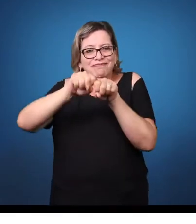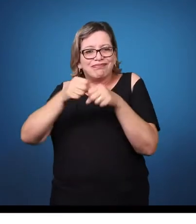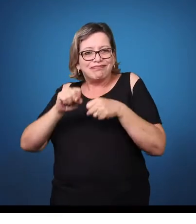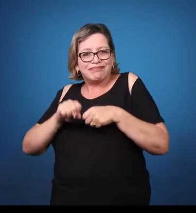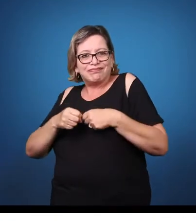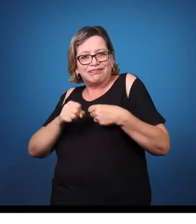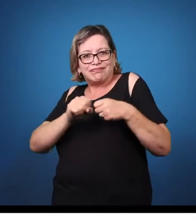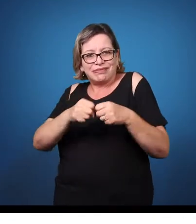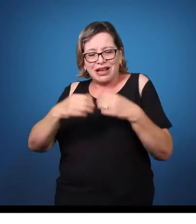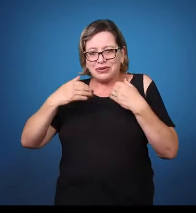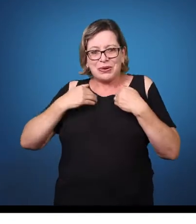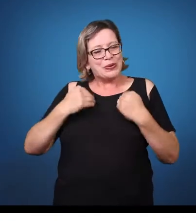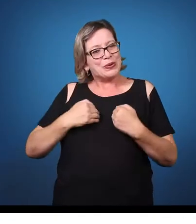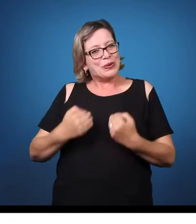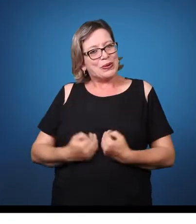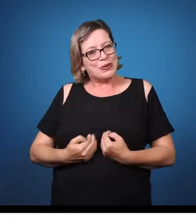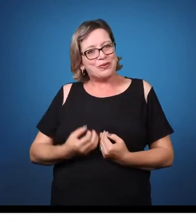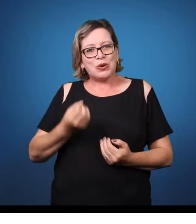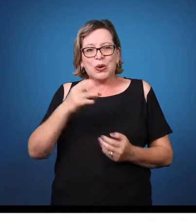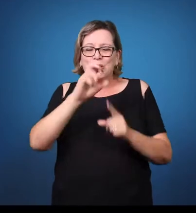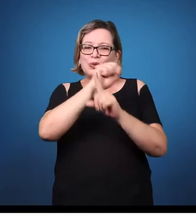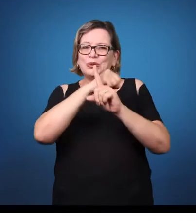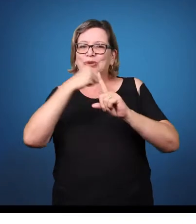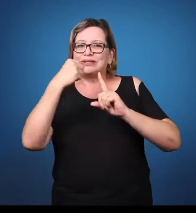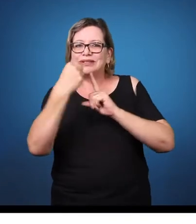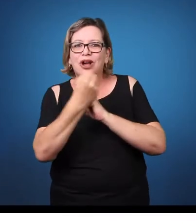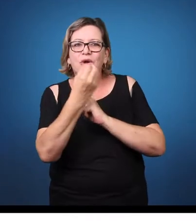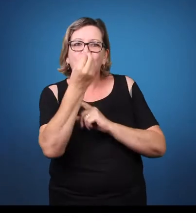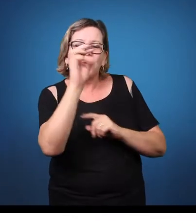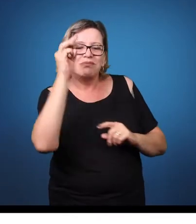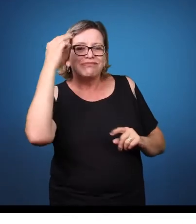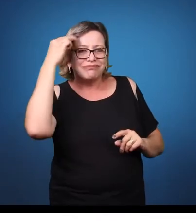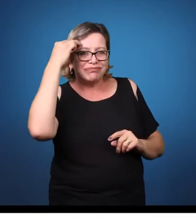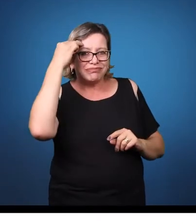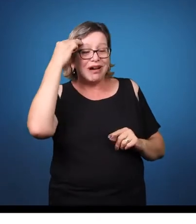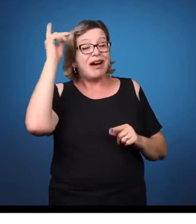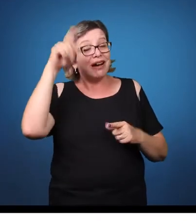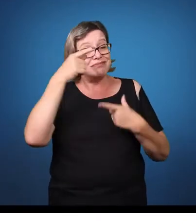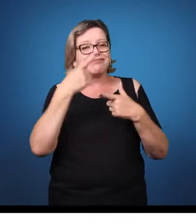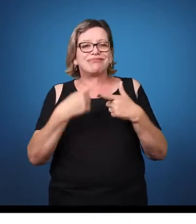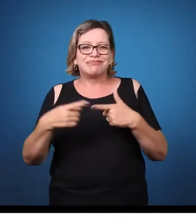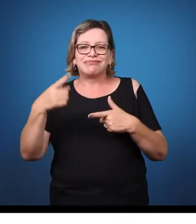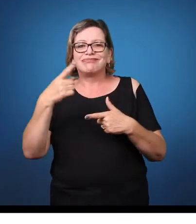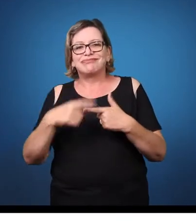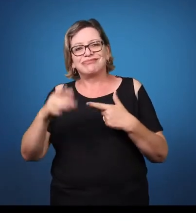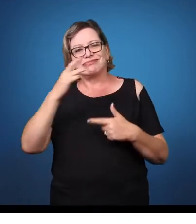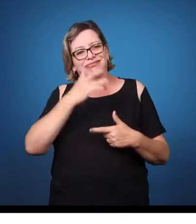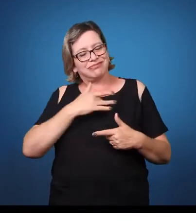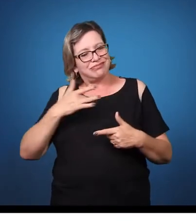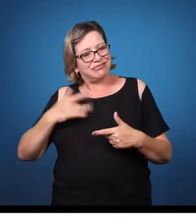física, social ou mental, você vai ter, então, uma doença, uma patologia.